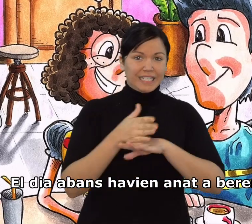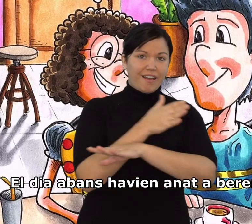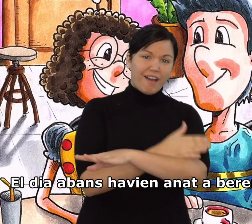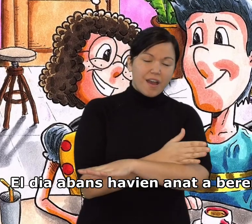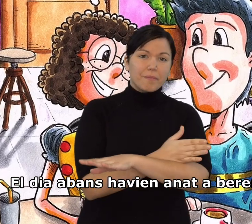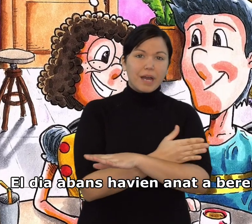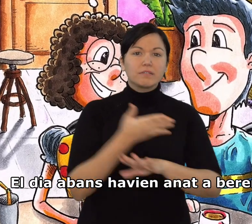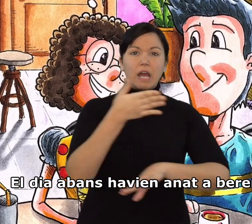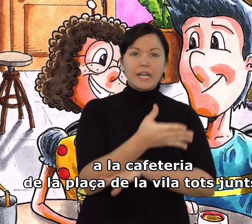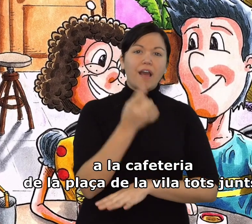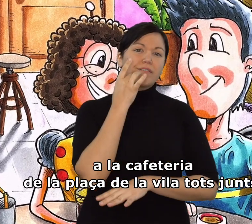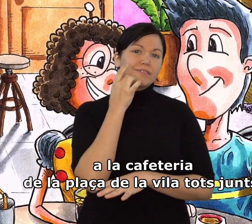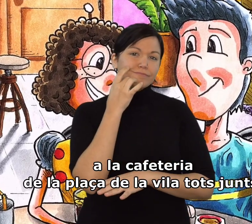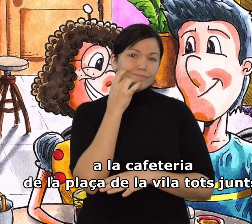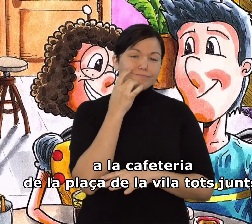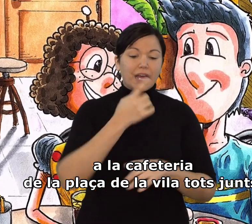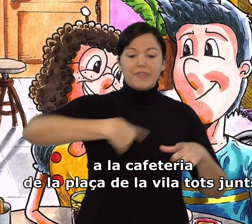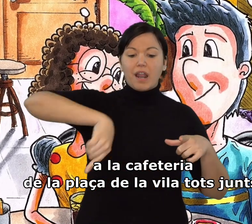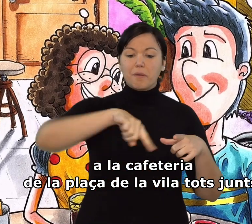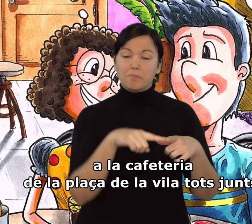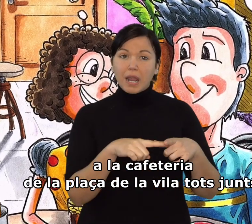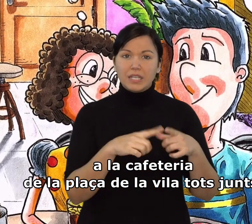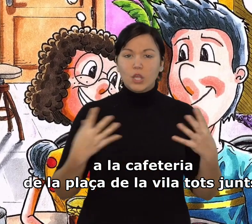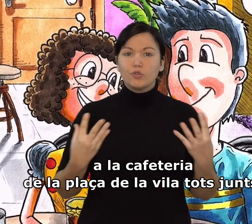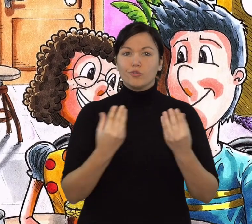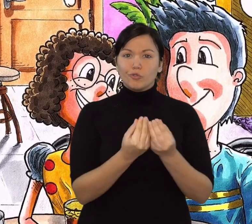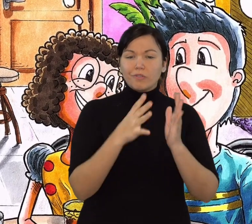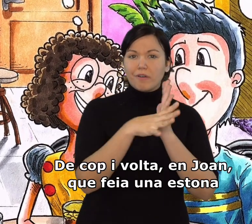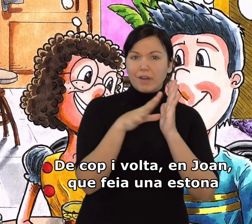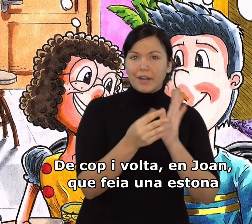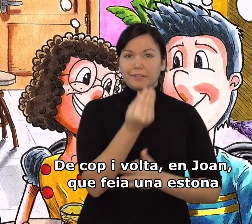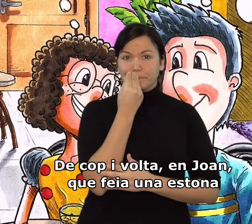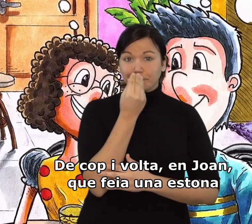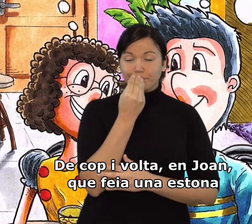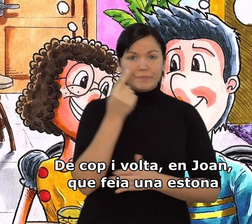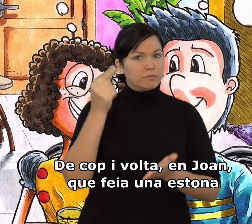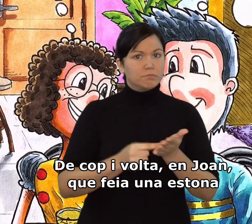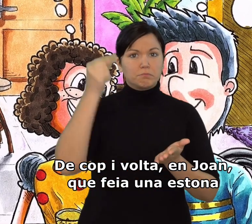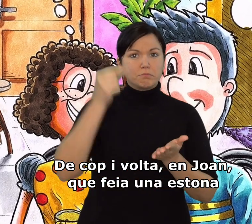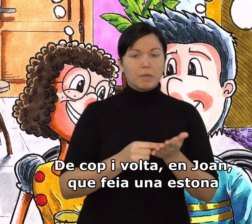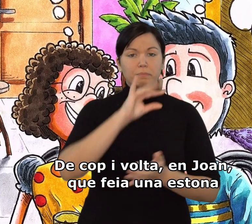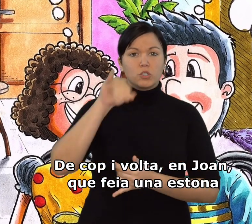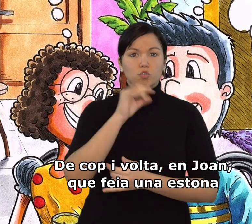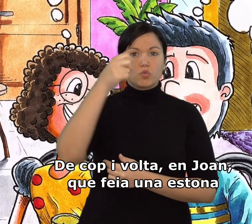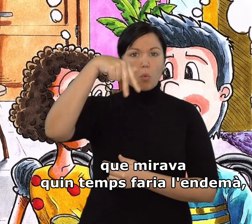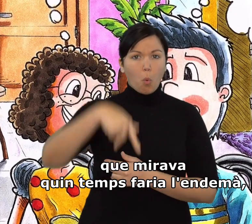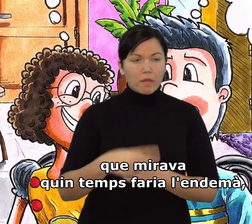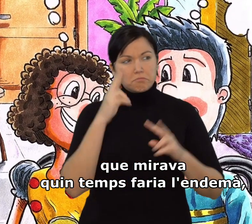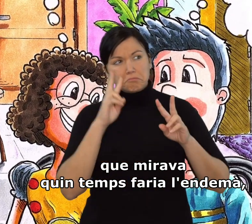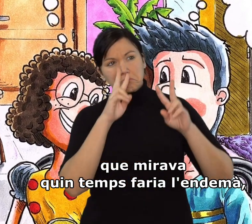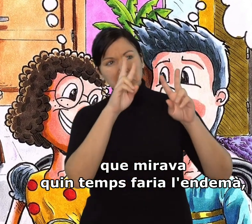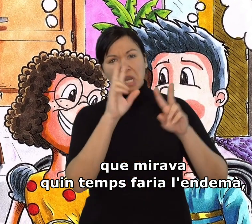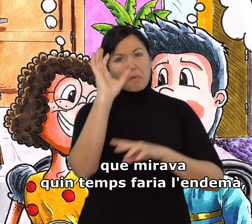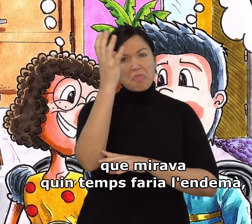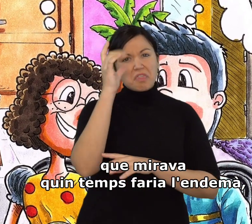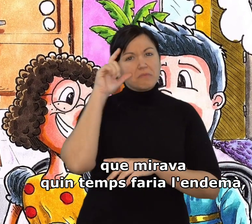abans, havien anat a berenar a la cafeteria de la plaça de la vila tots junts. De cop i volta, en Joan, que feia una estona que mirava